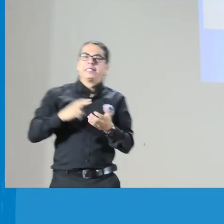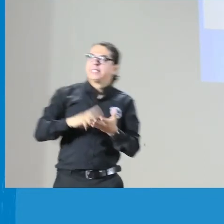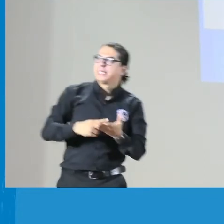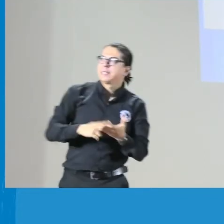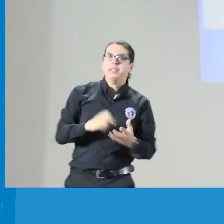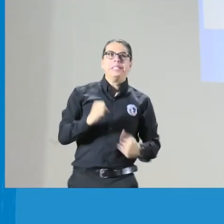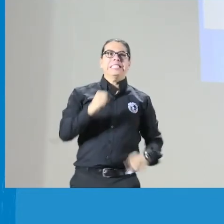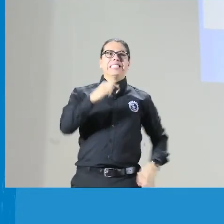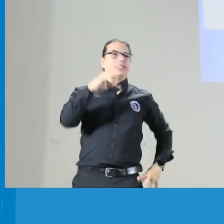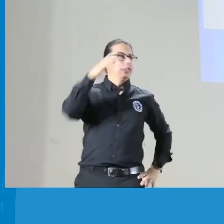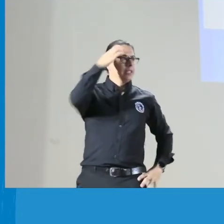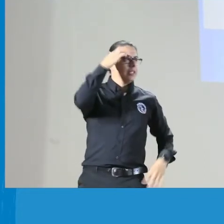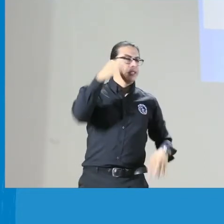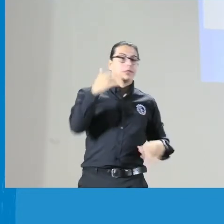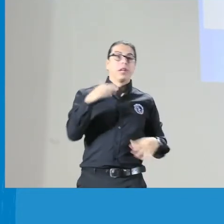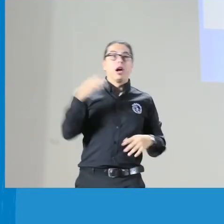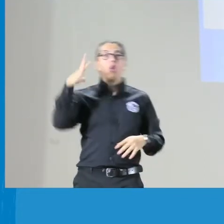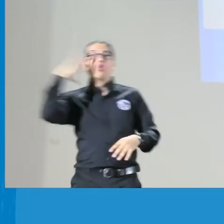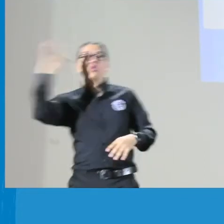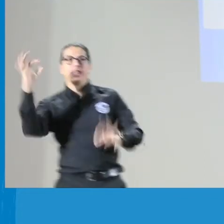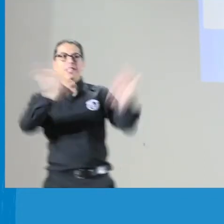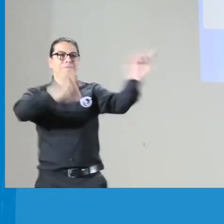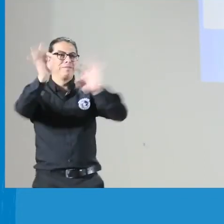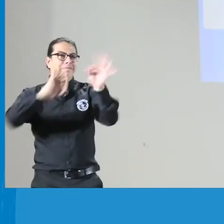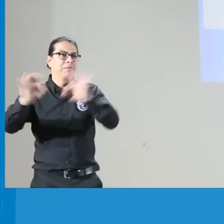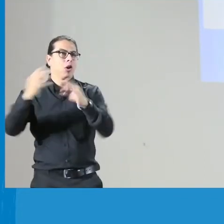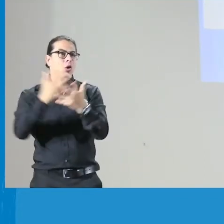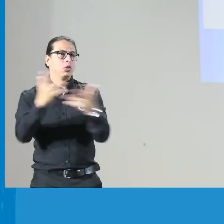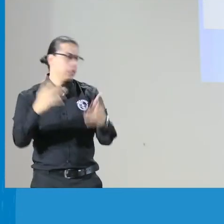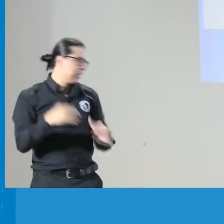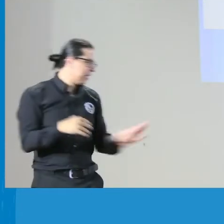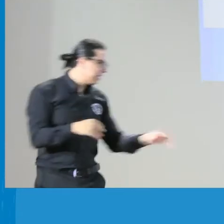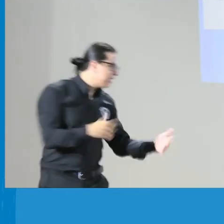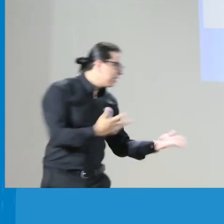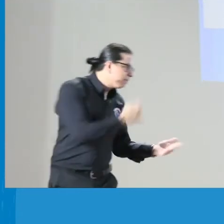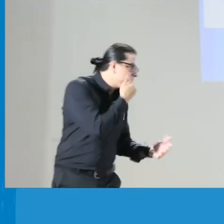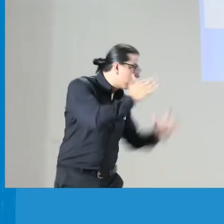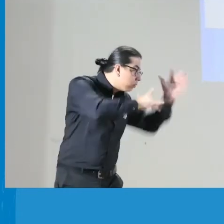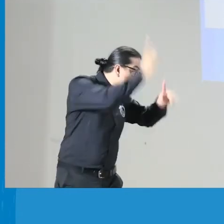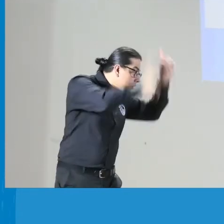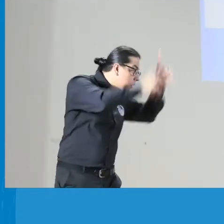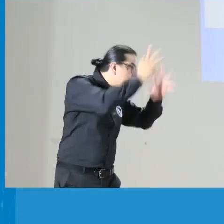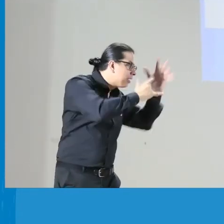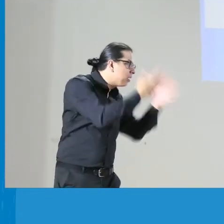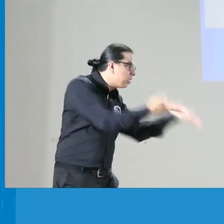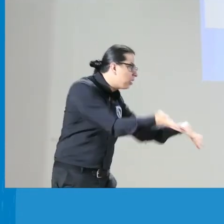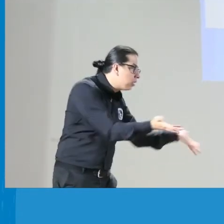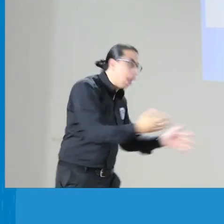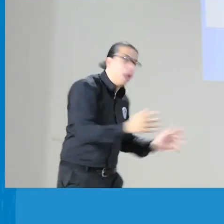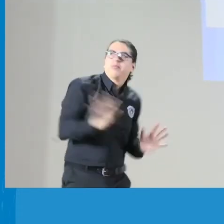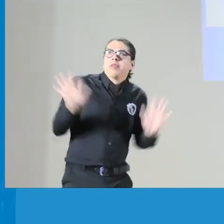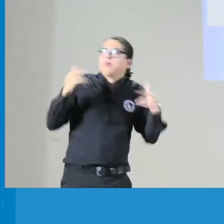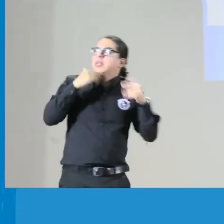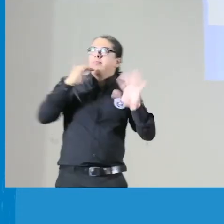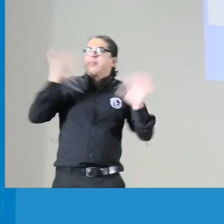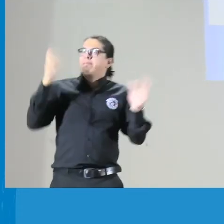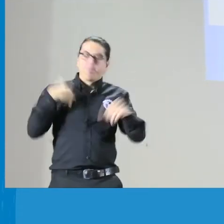bueno, ¿qué sucede? ¿Dónde está el intérprete? Ya vemos que está organizando la